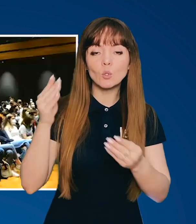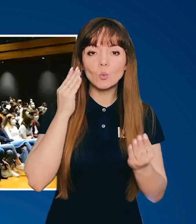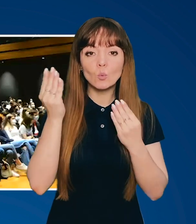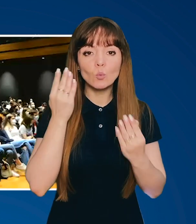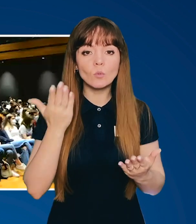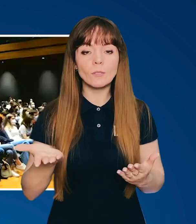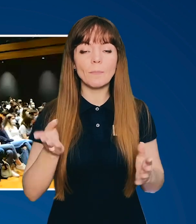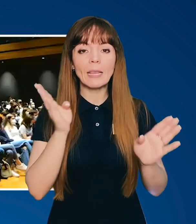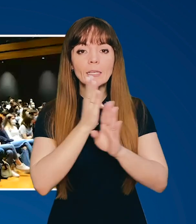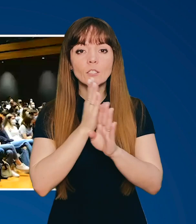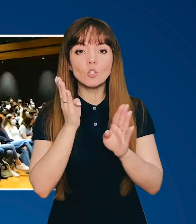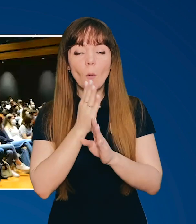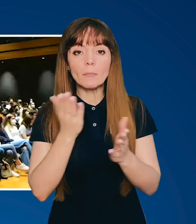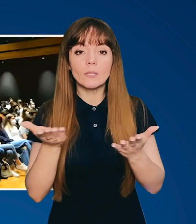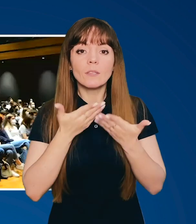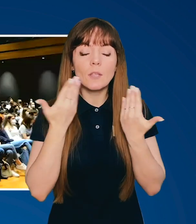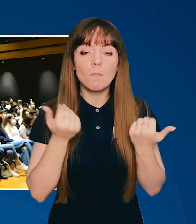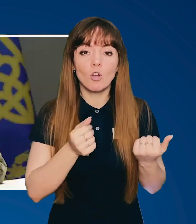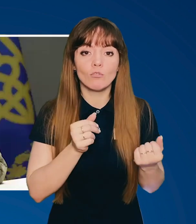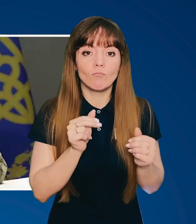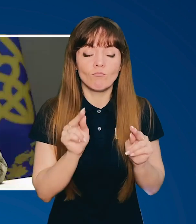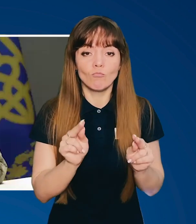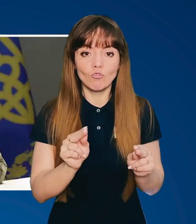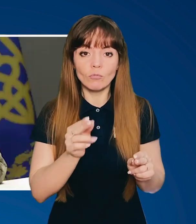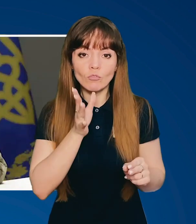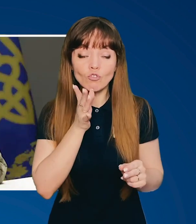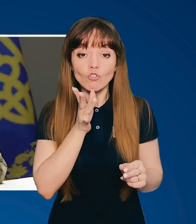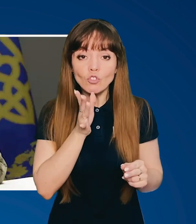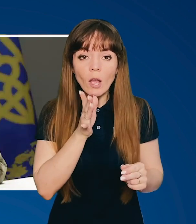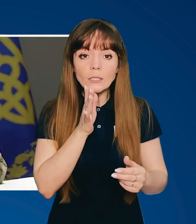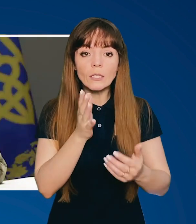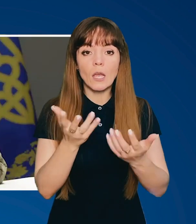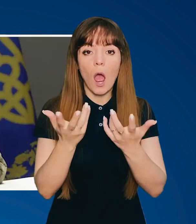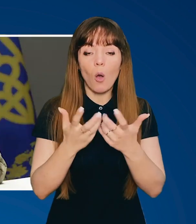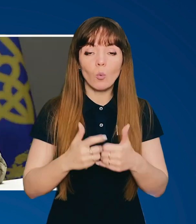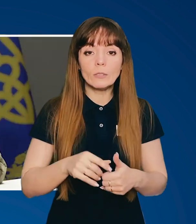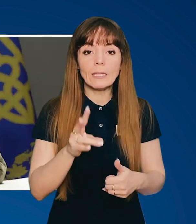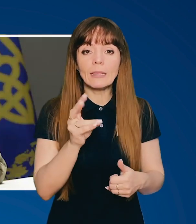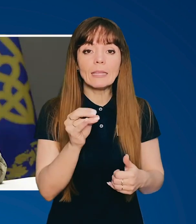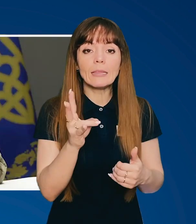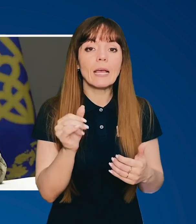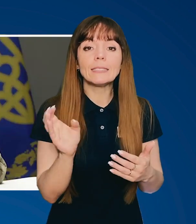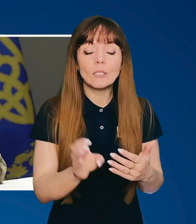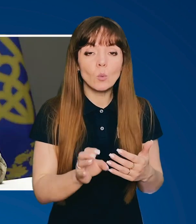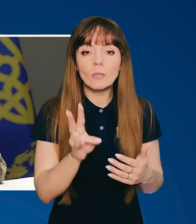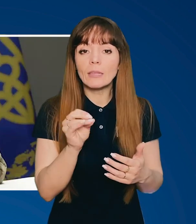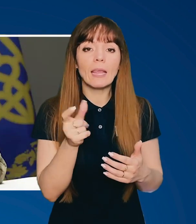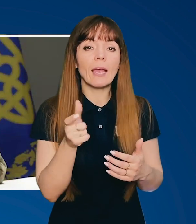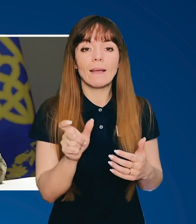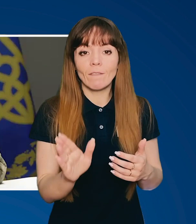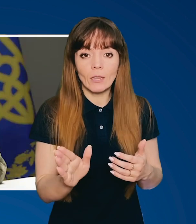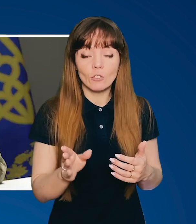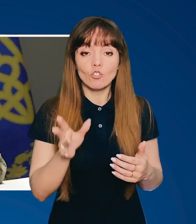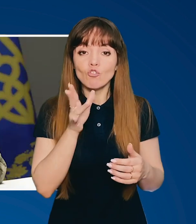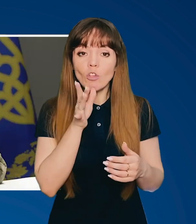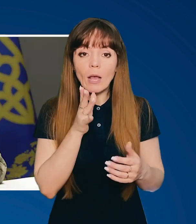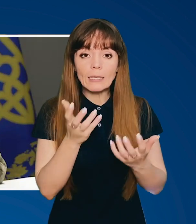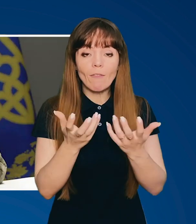дискусію. Знов таки, на жаль, немає часу, бо час рахується вже не на секунди, не на хвилини. Час